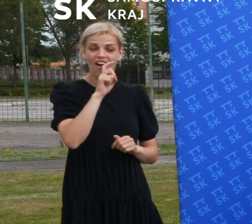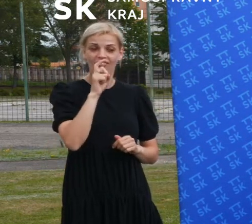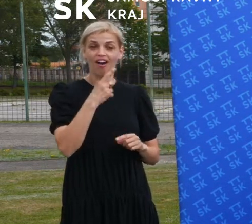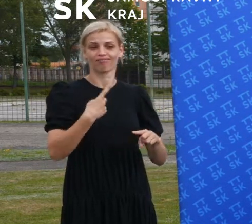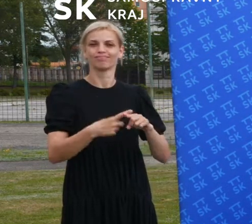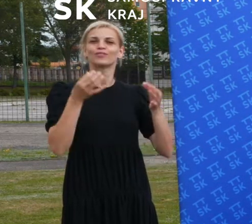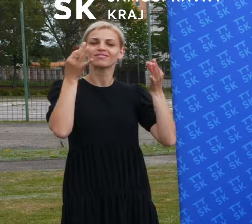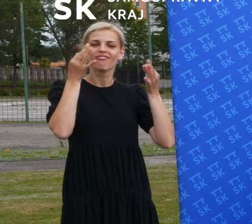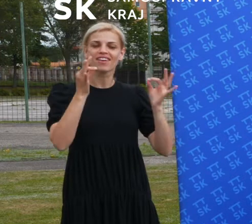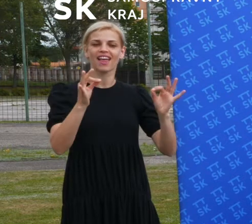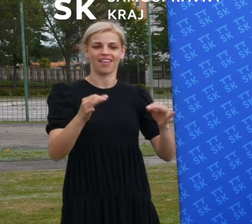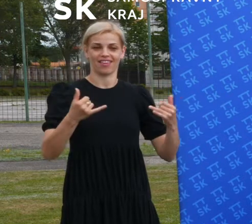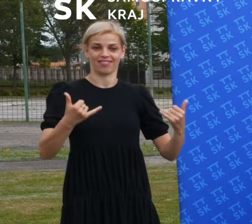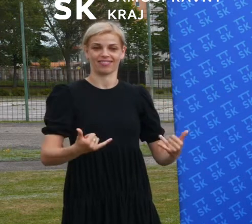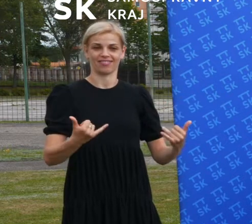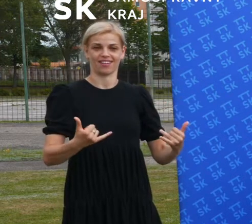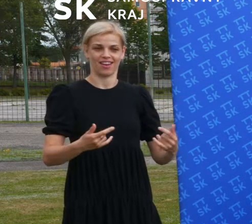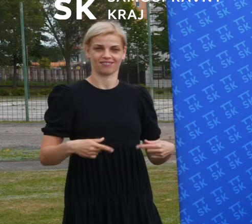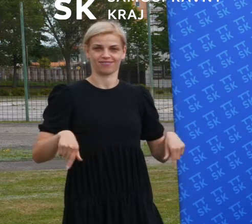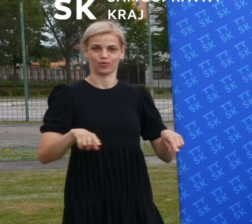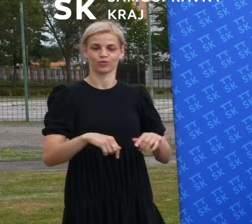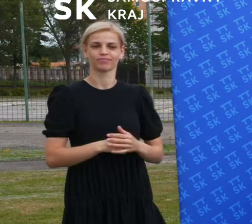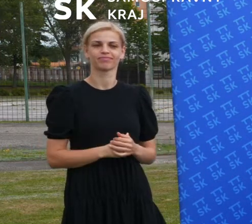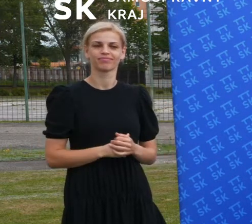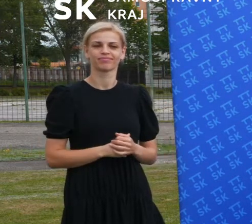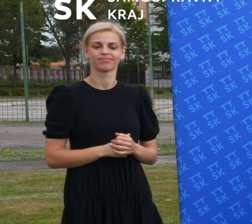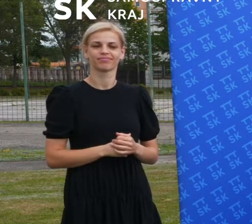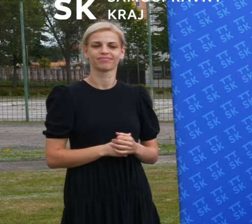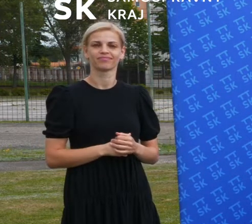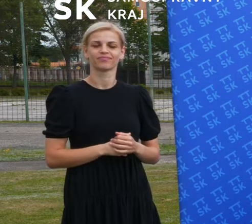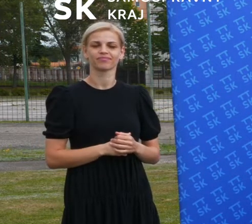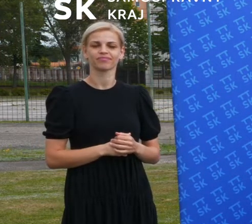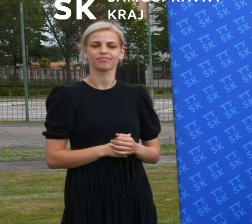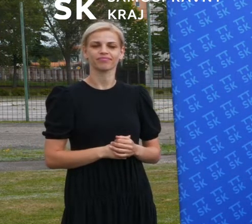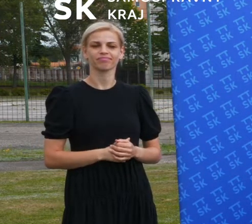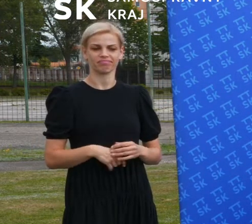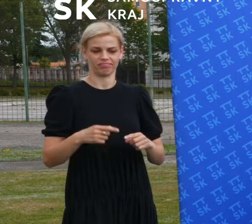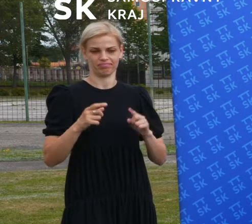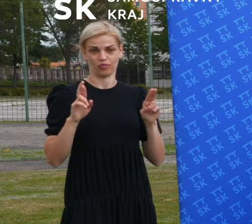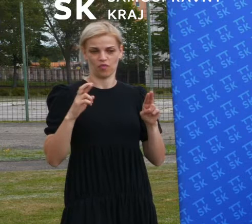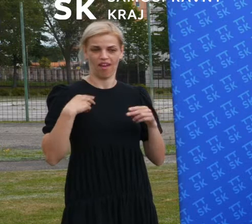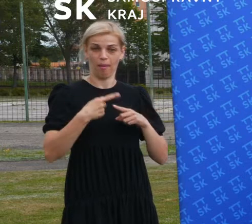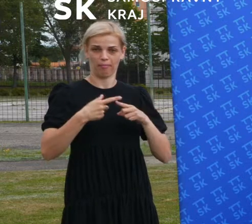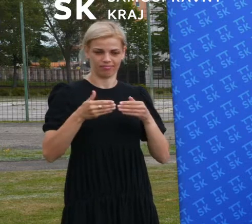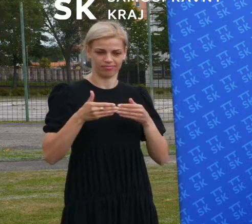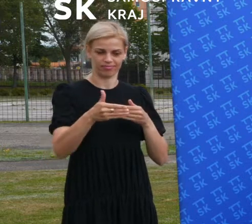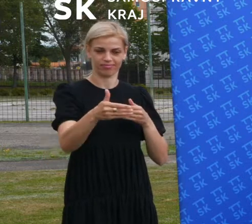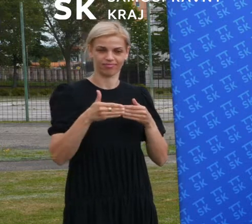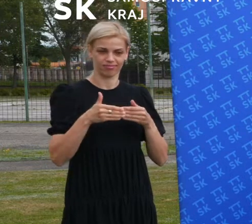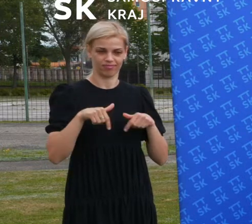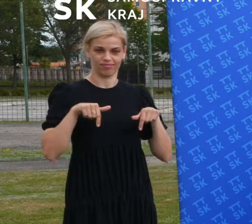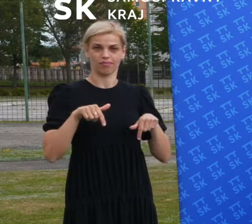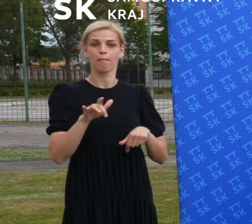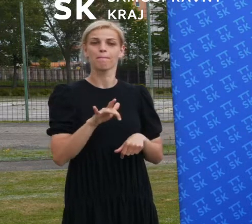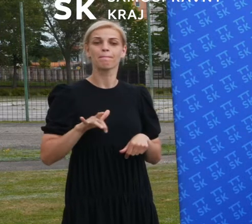teraz dvore. A dúfam, že v krátkom horizonte na mieste, kde